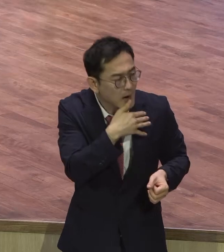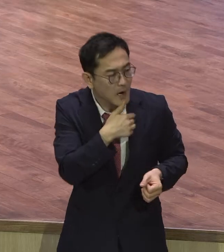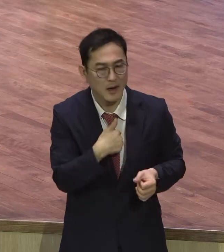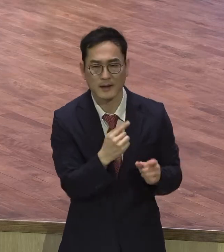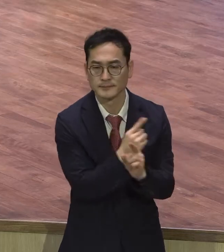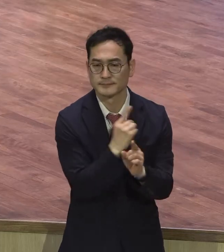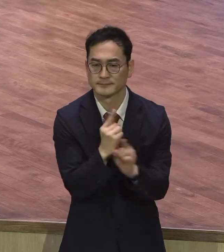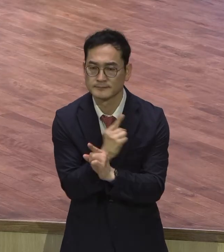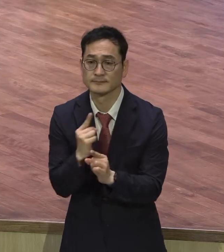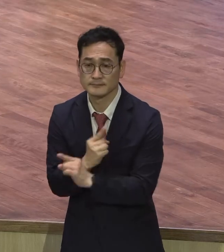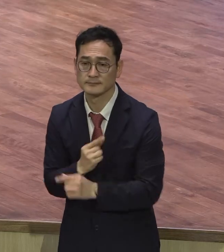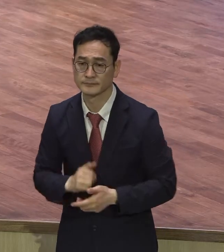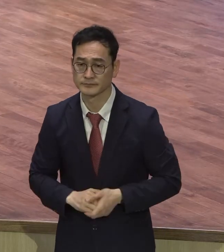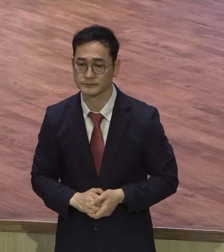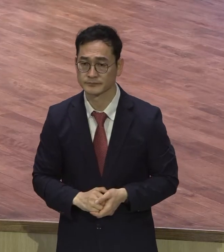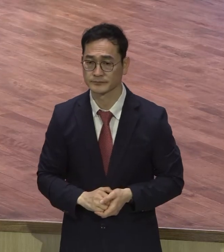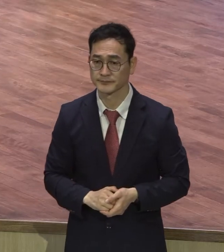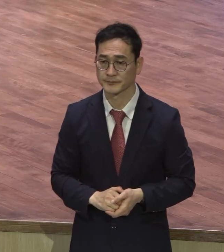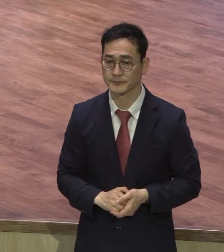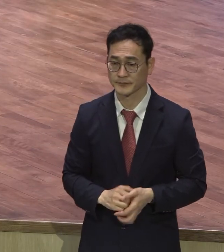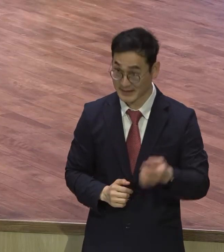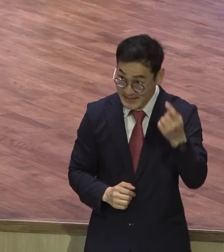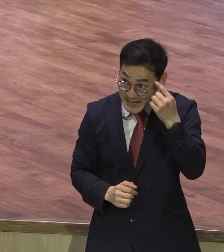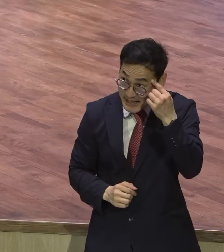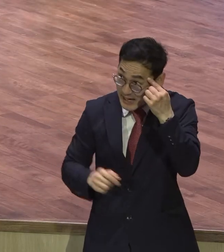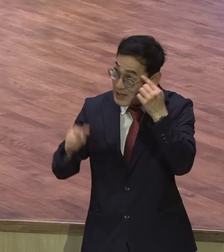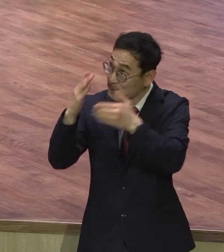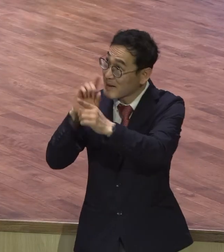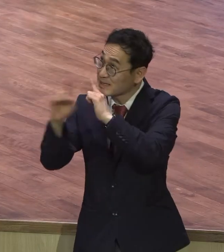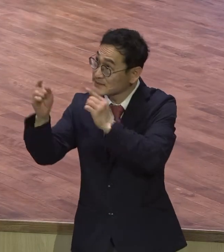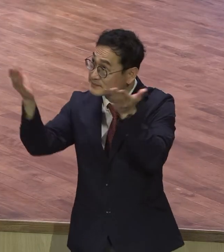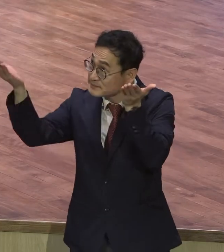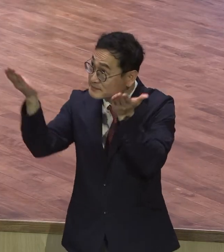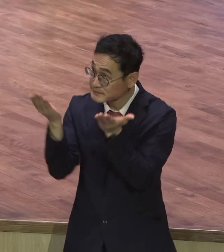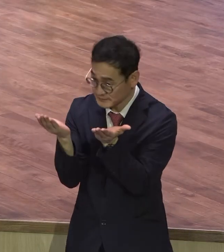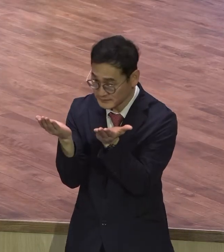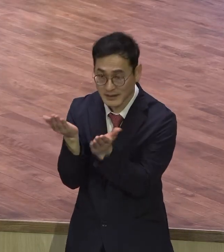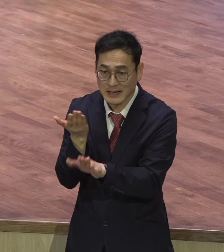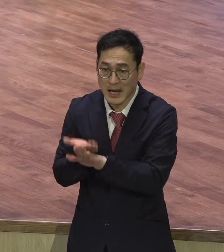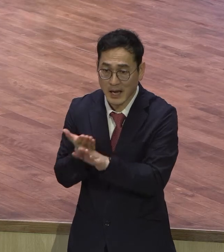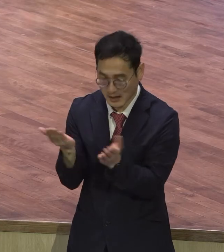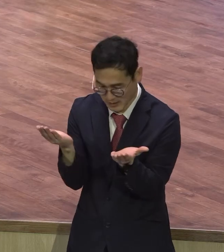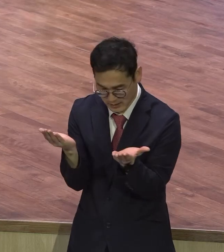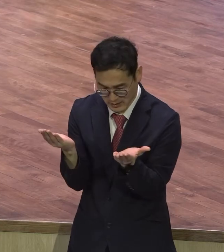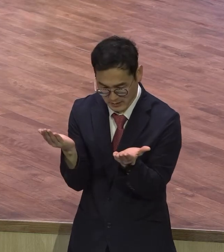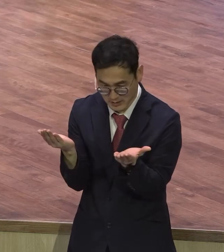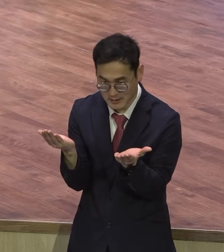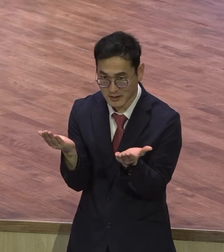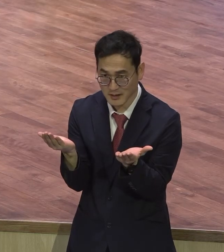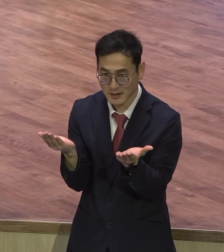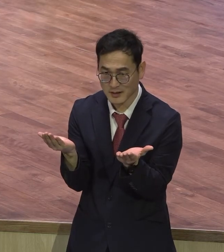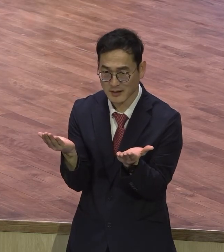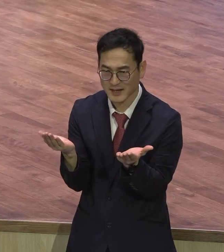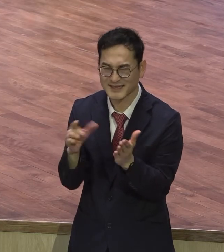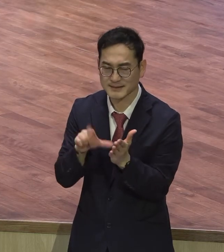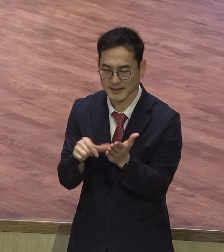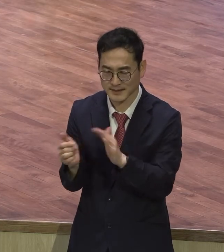나올 때도 있어요 이때 여러분이 정말 영적 성구안을 가져야 됩니다 영적